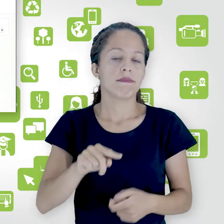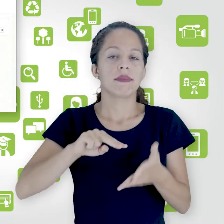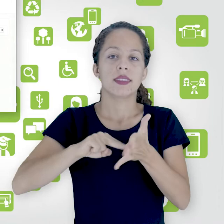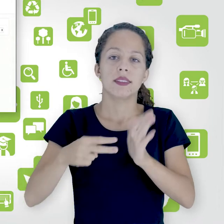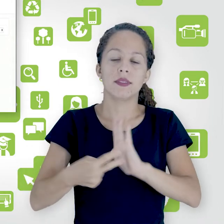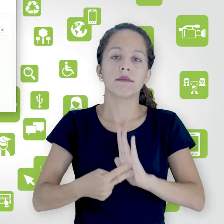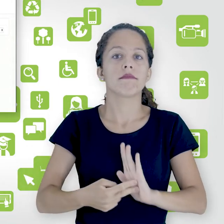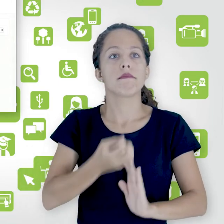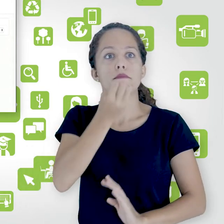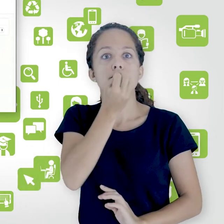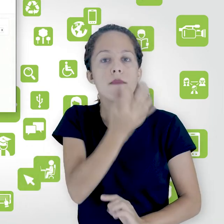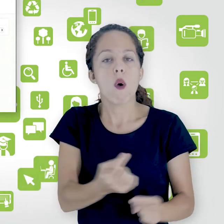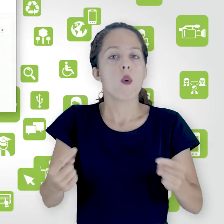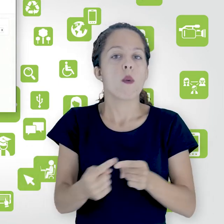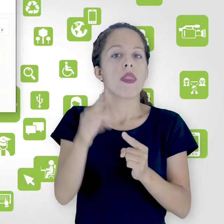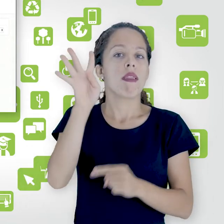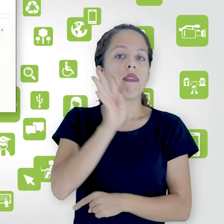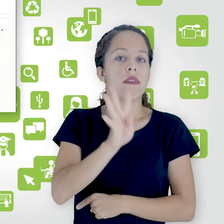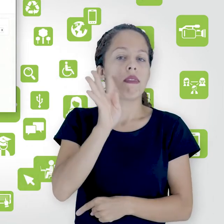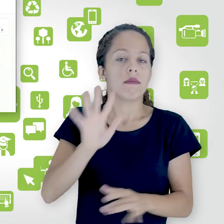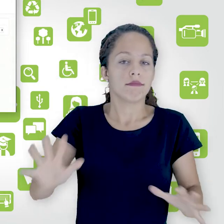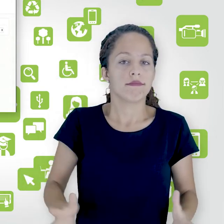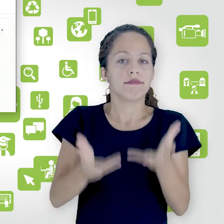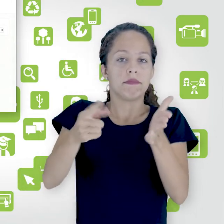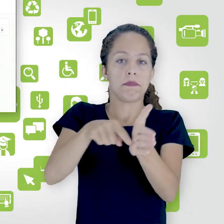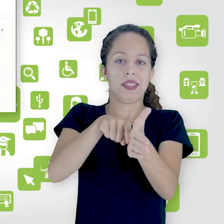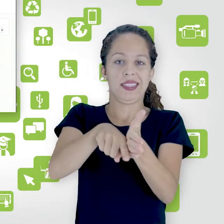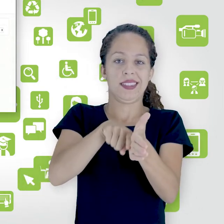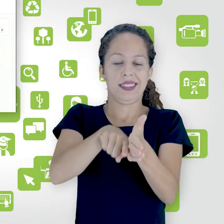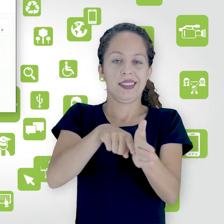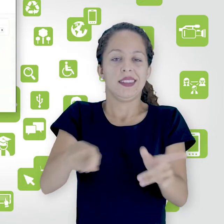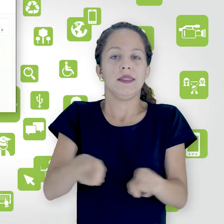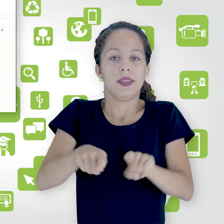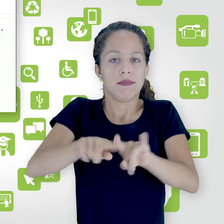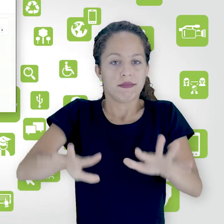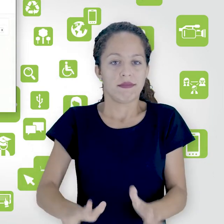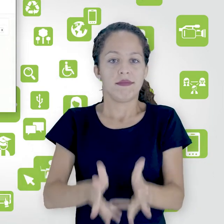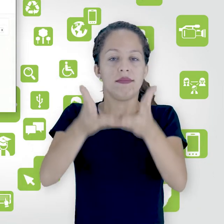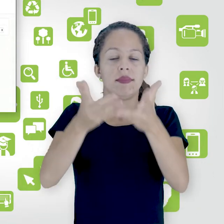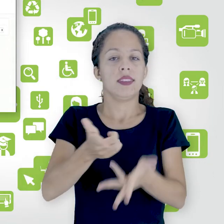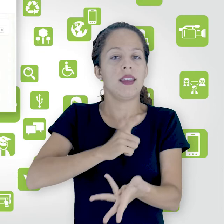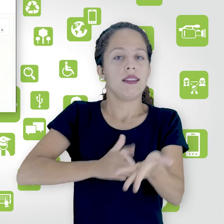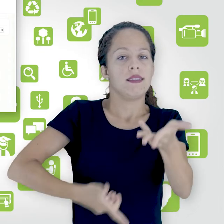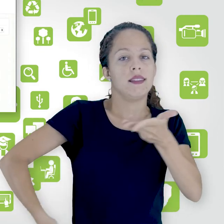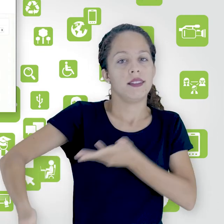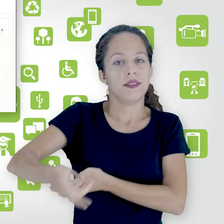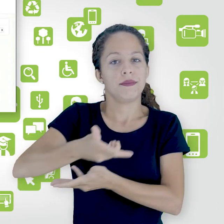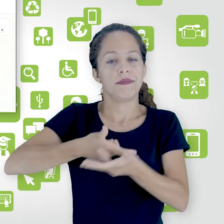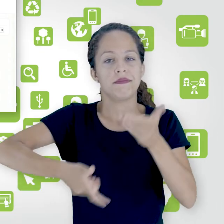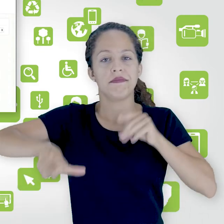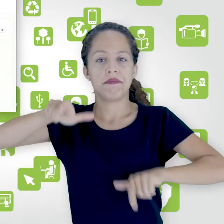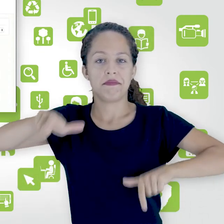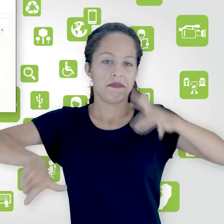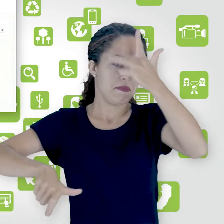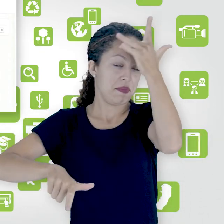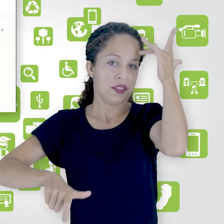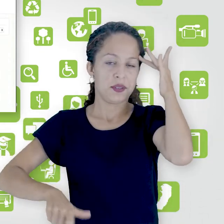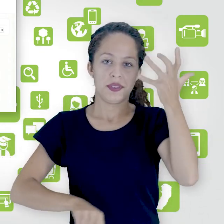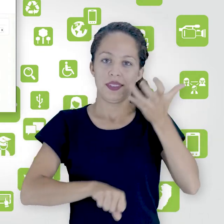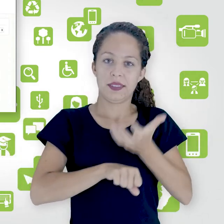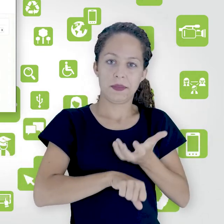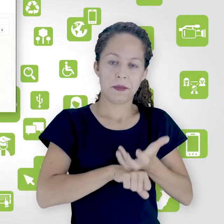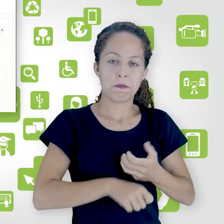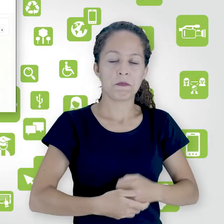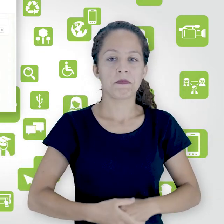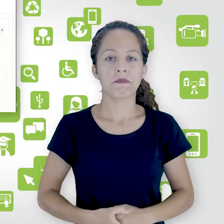uma forma legal de incentivar a pesquisa, incentivar a troca entre os participantes de uma